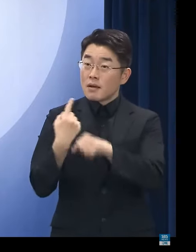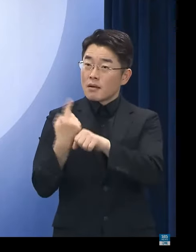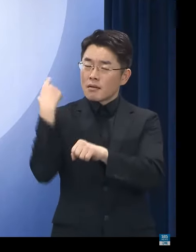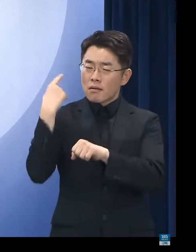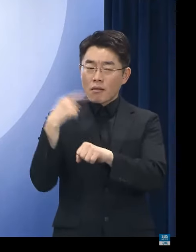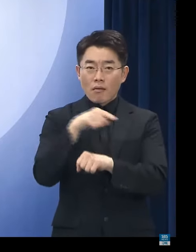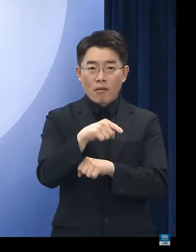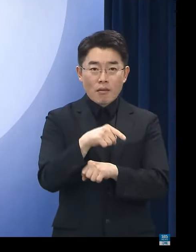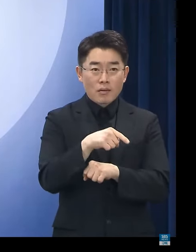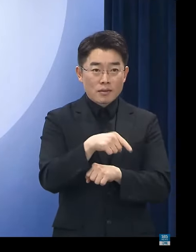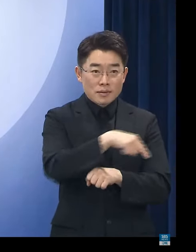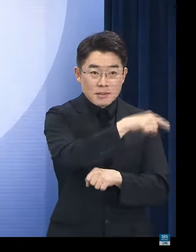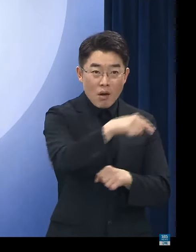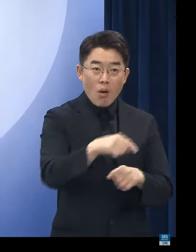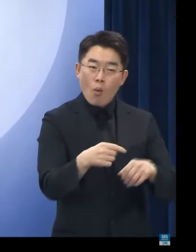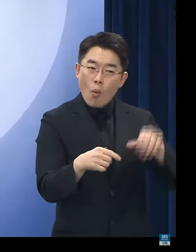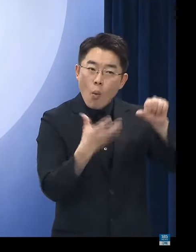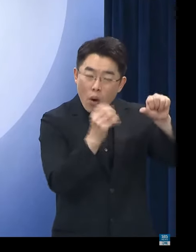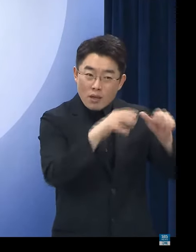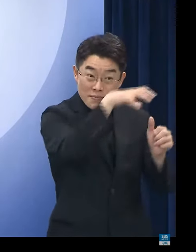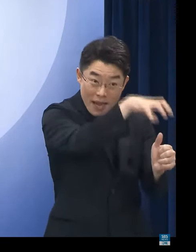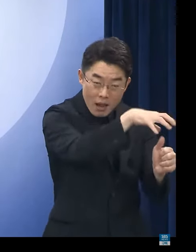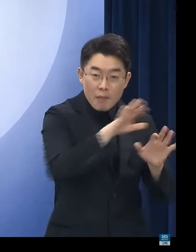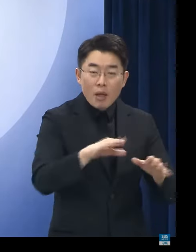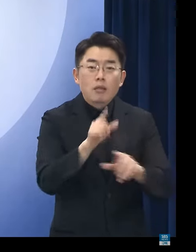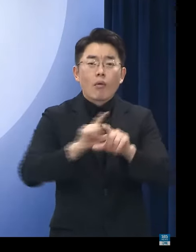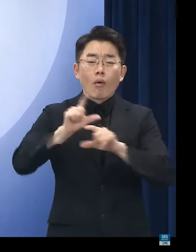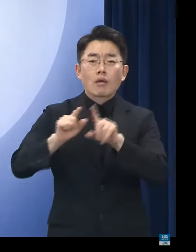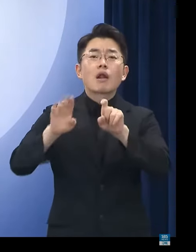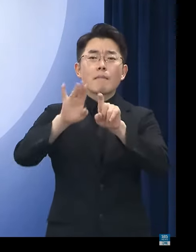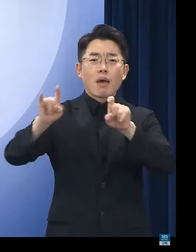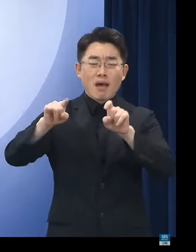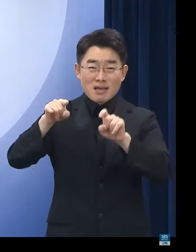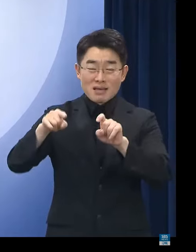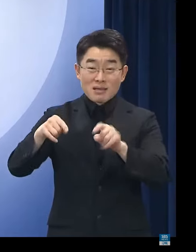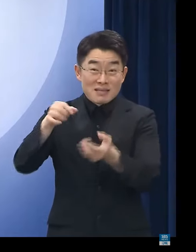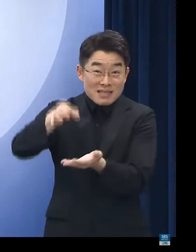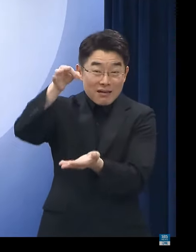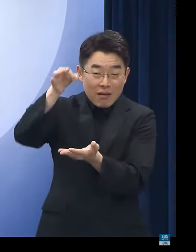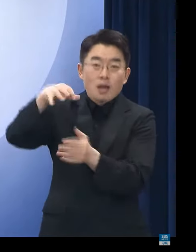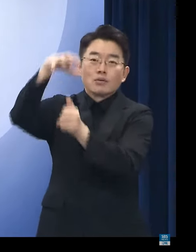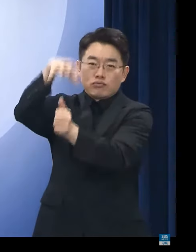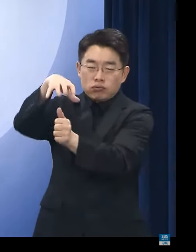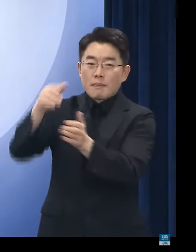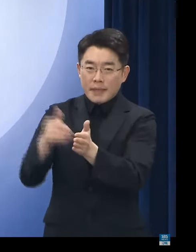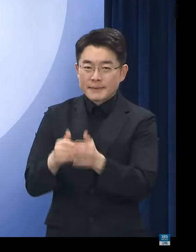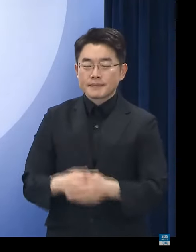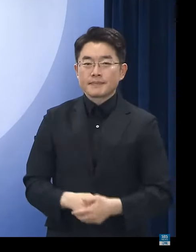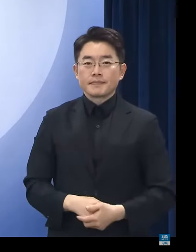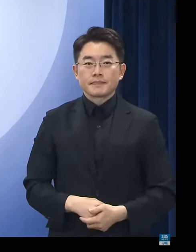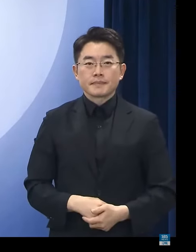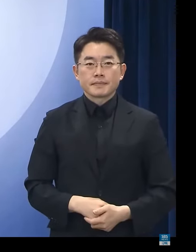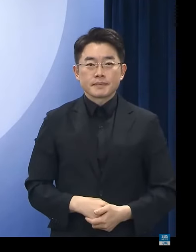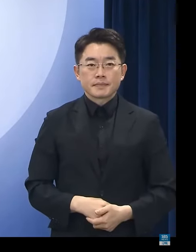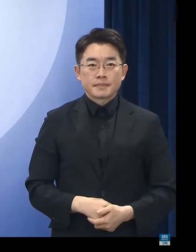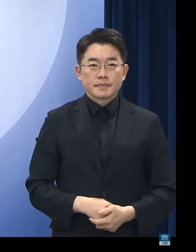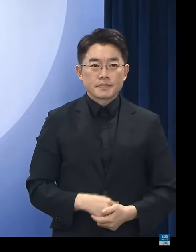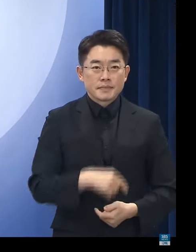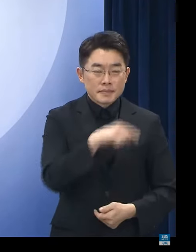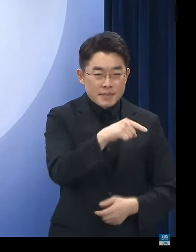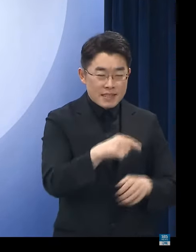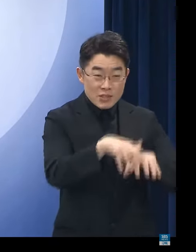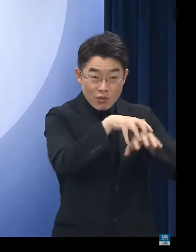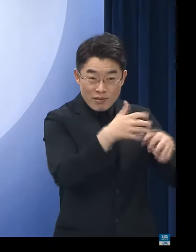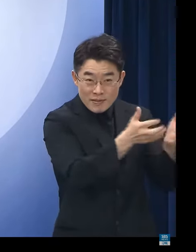5억여 원에 비해 약 211배가 증가한 것으로 범죄단체 조직, 사문서